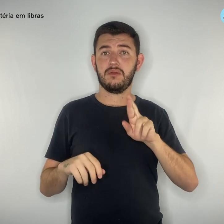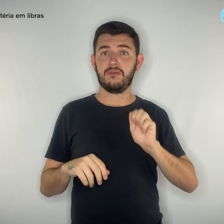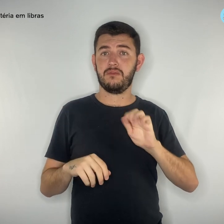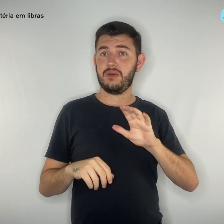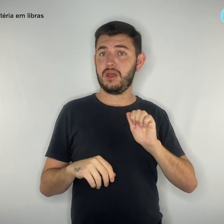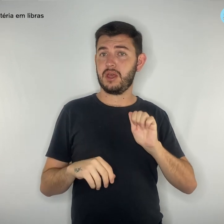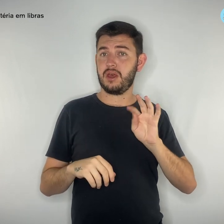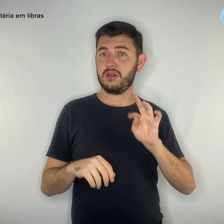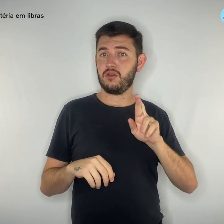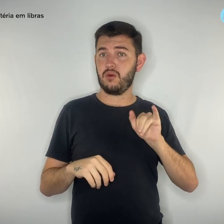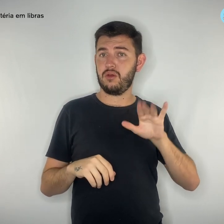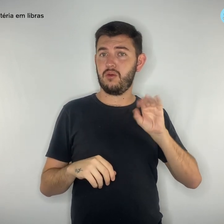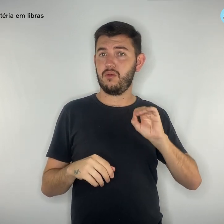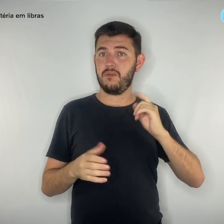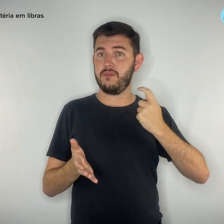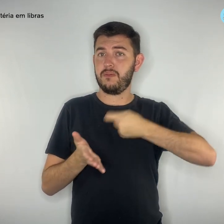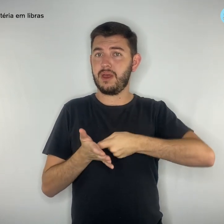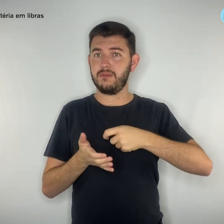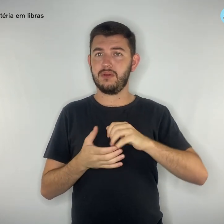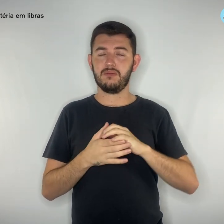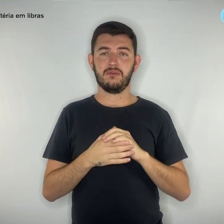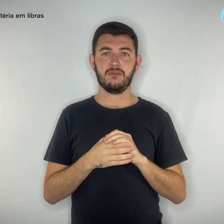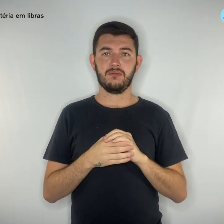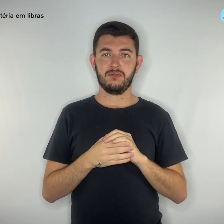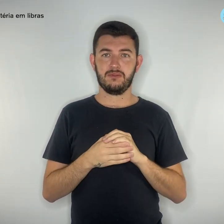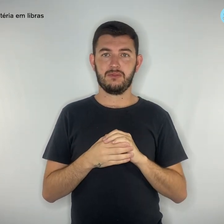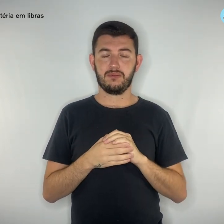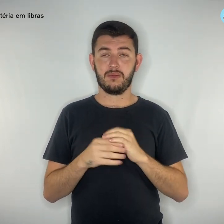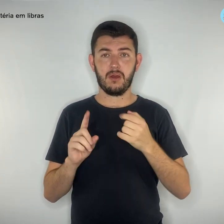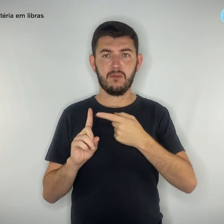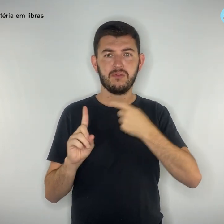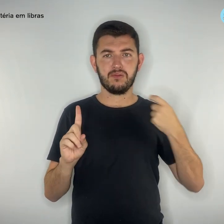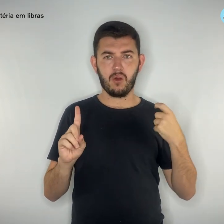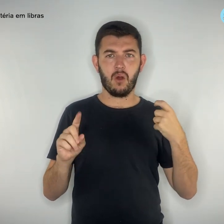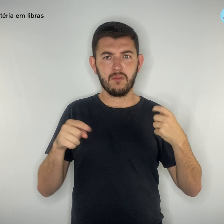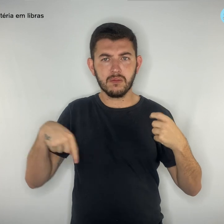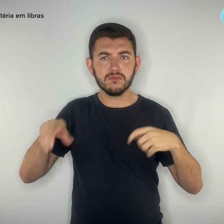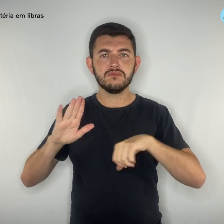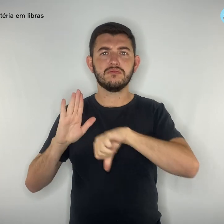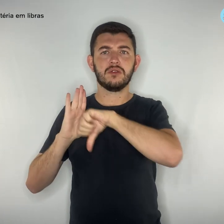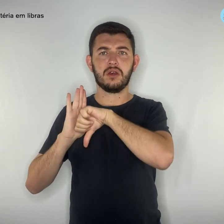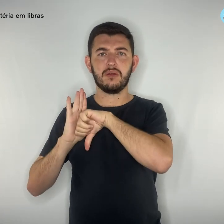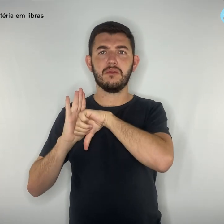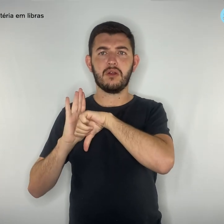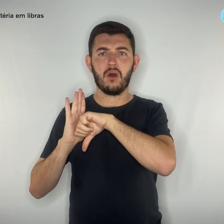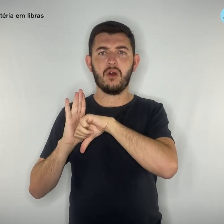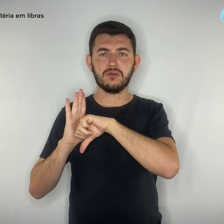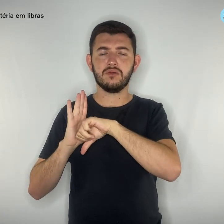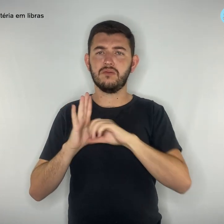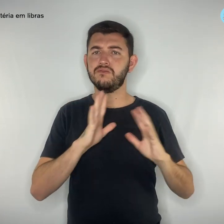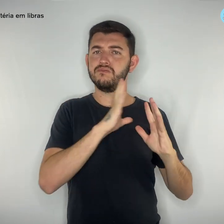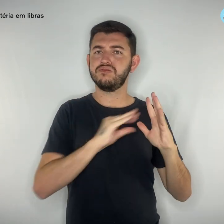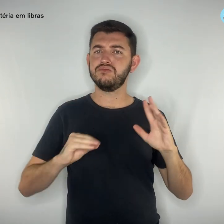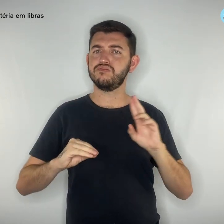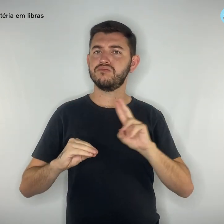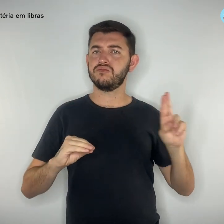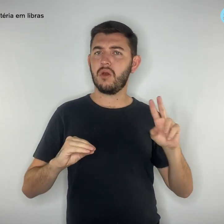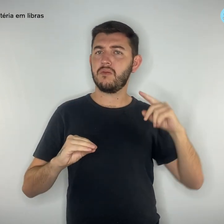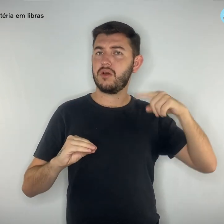usam o nome de funcionários e do escritório do advogado do Simpro DF para aplicar o